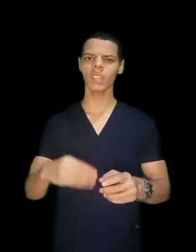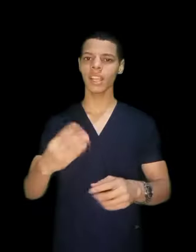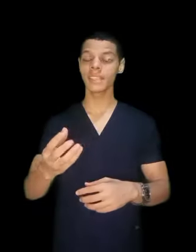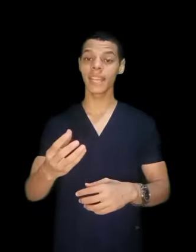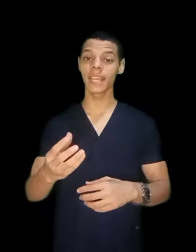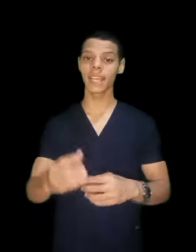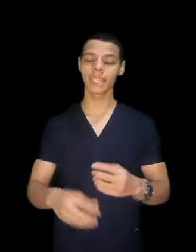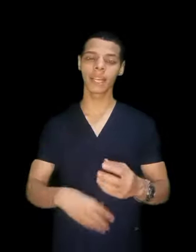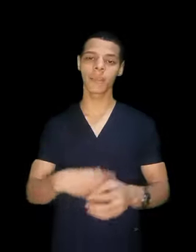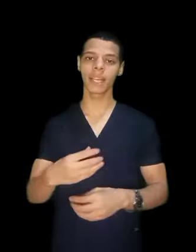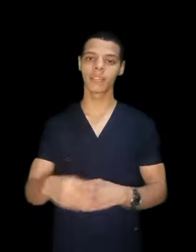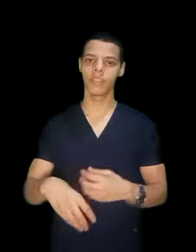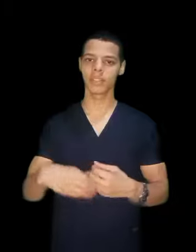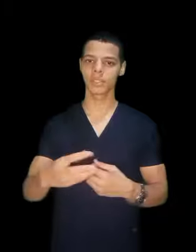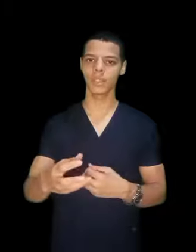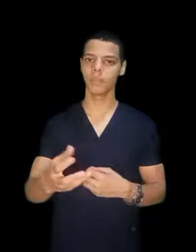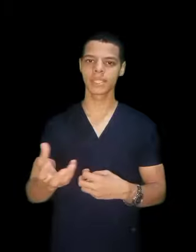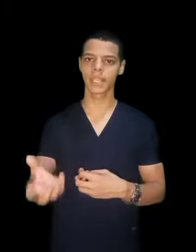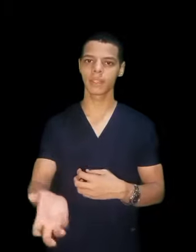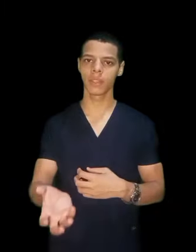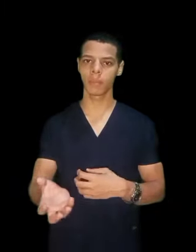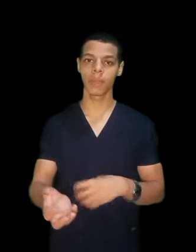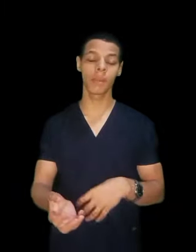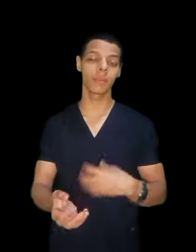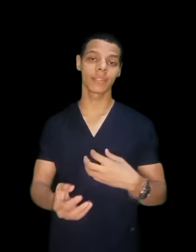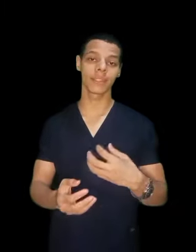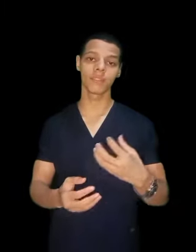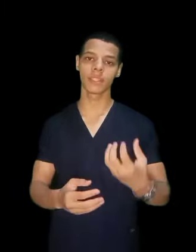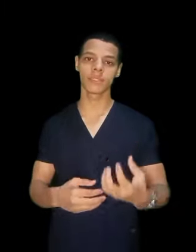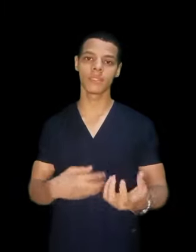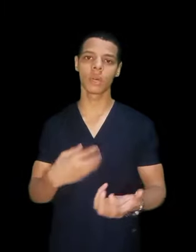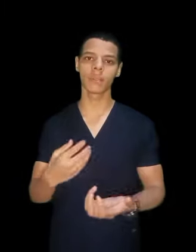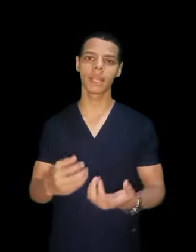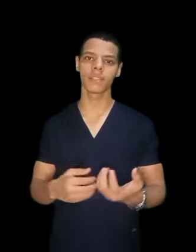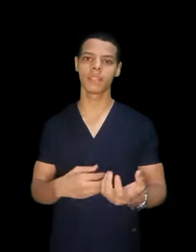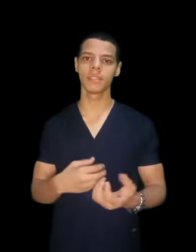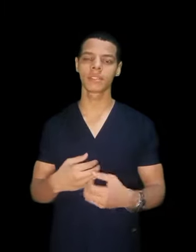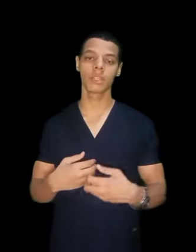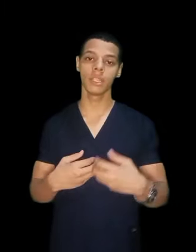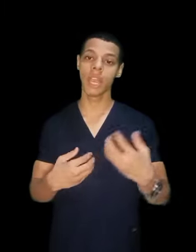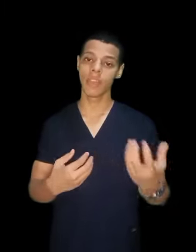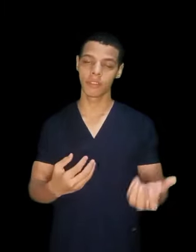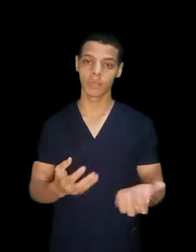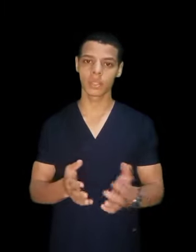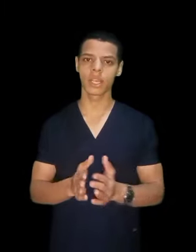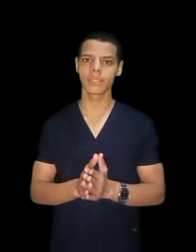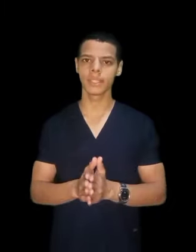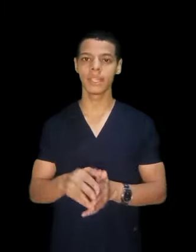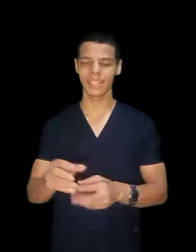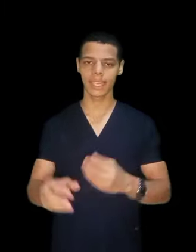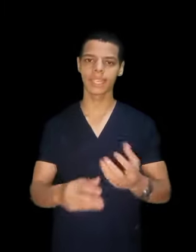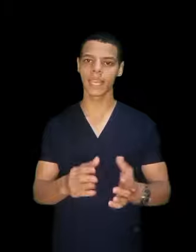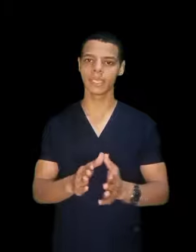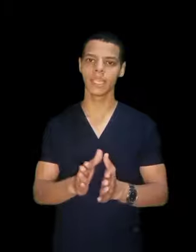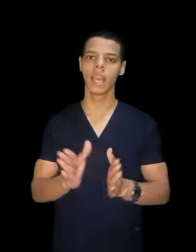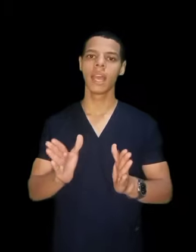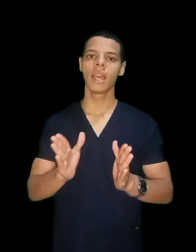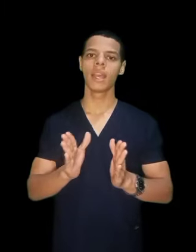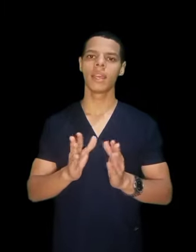لذلك عندك معهد فني صحي مثلا مبابا بيختلف تنسيقه عن معهد فني صحي في منطقة تانية كده يعني